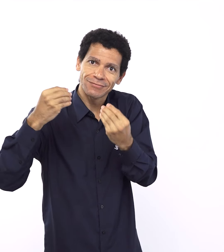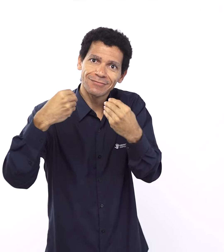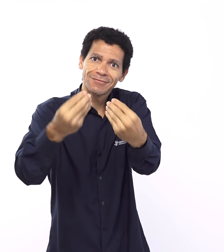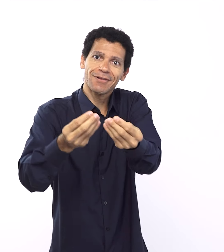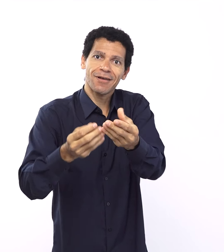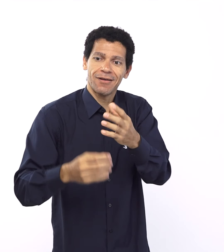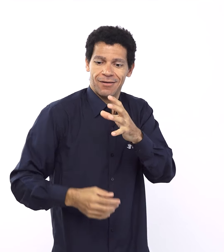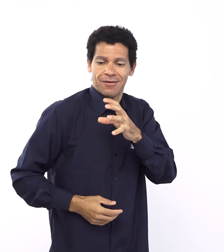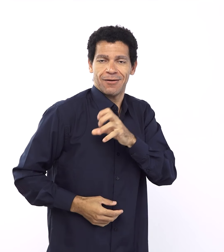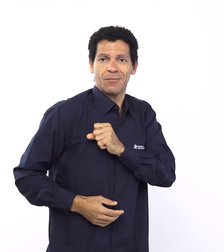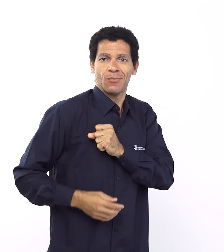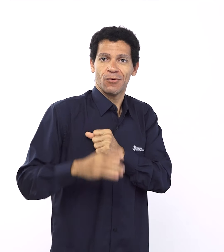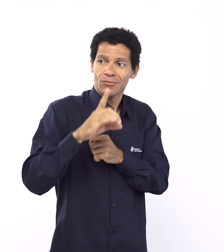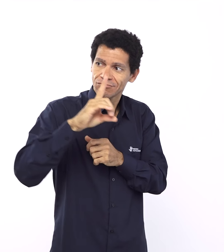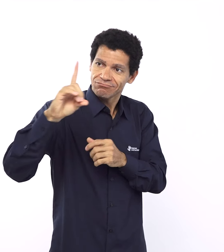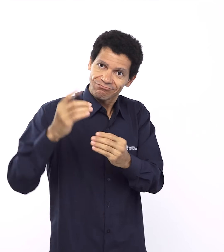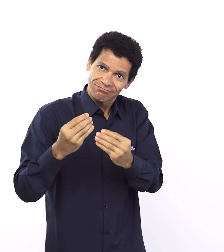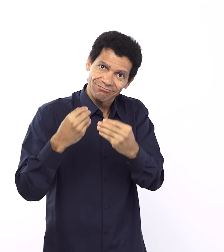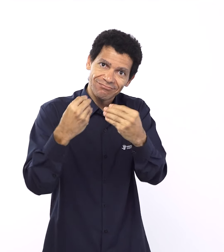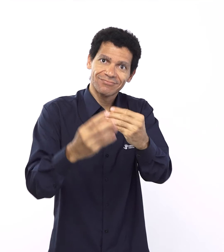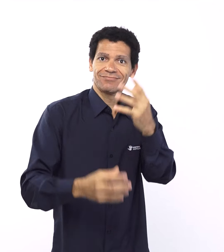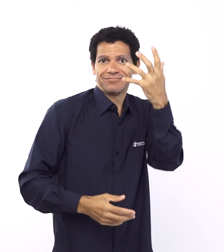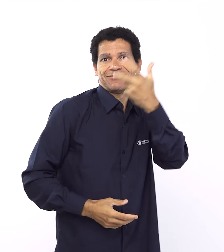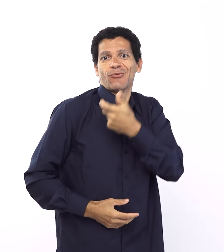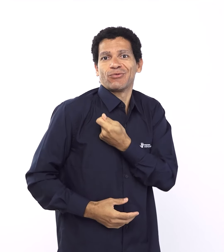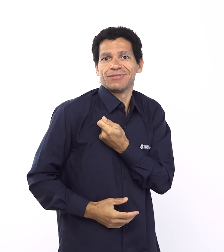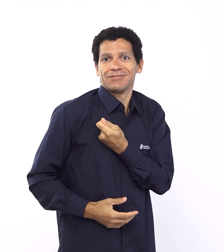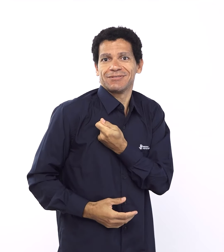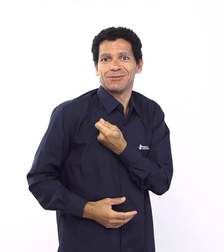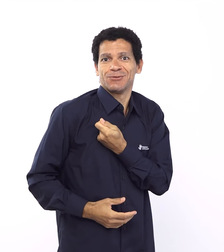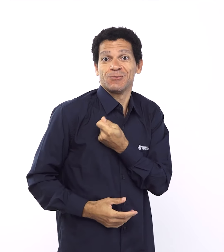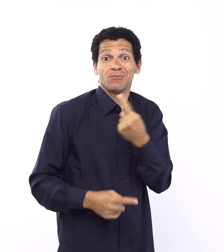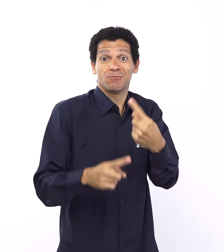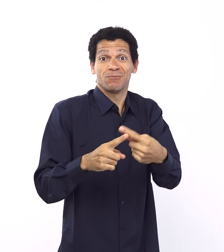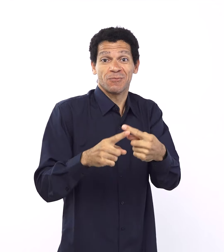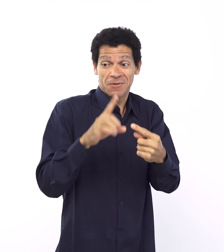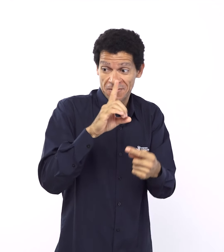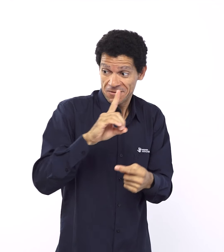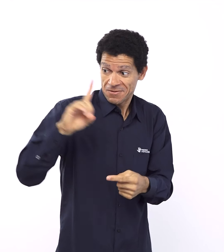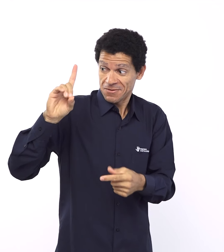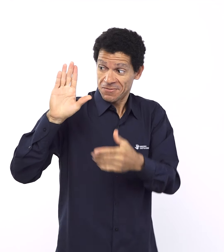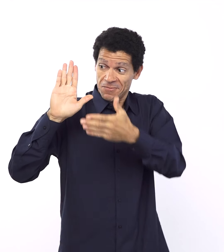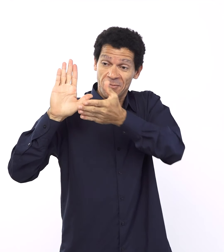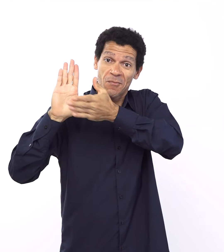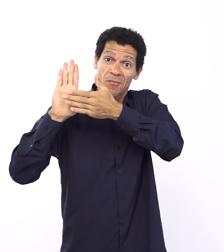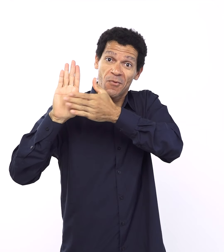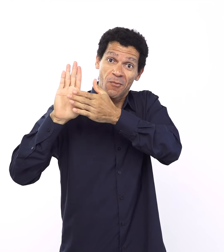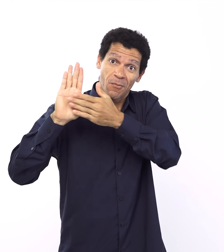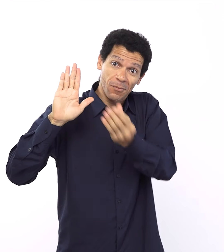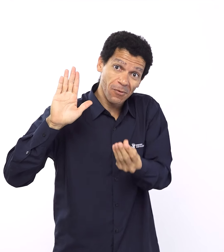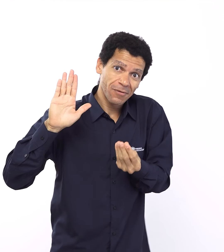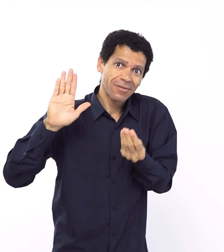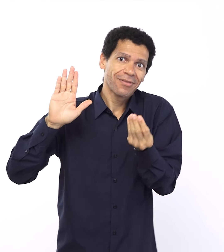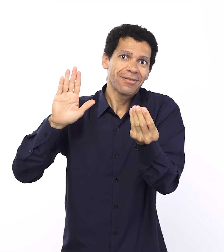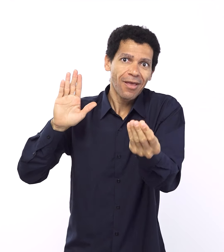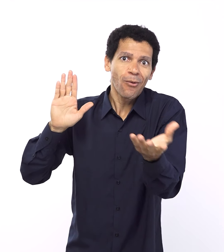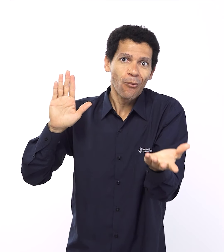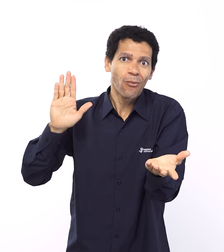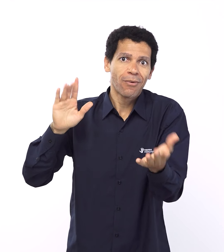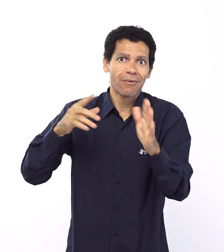alianças, ele revela e manifesta a sua graça como o centro de tudo aquilo. Então, estudar as alianças, mais do que tudo,